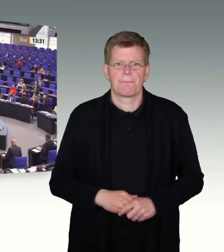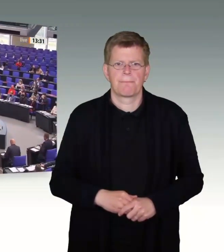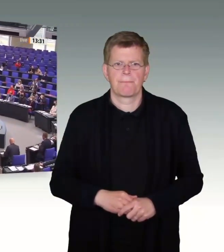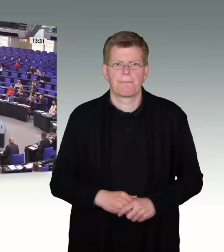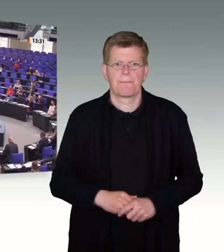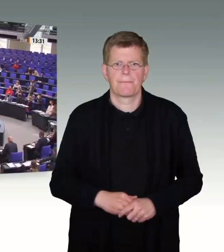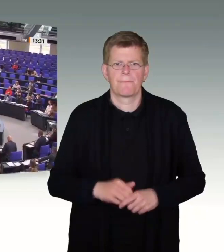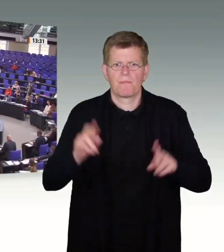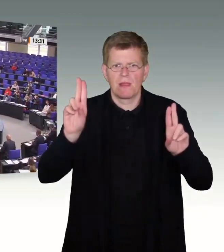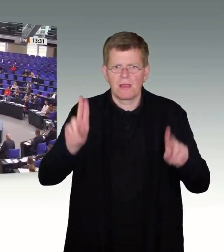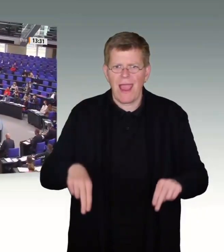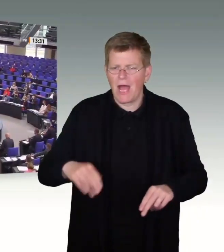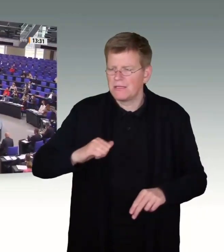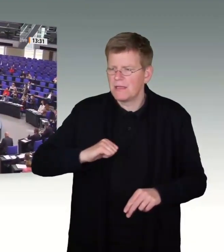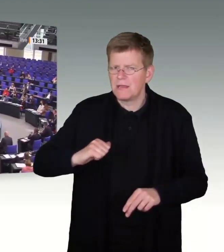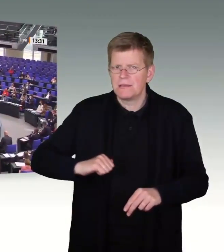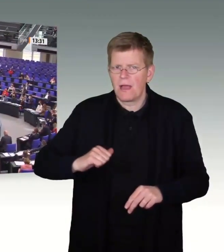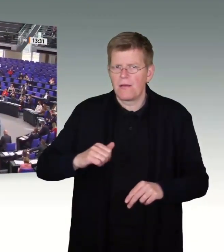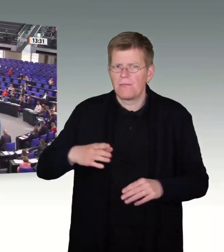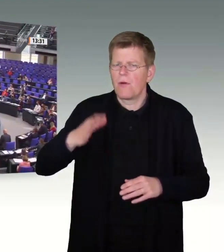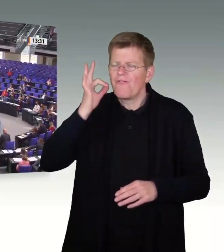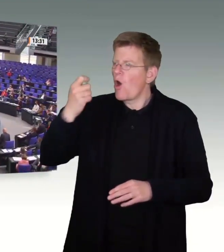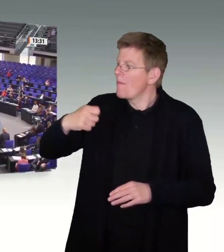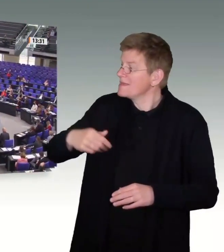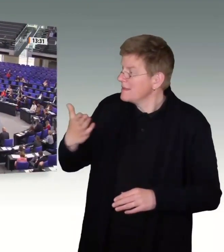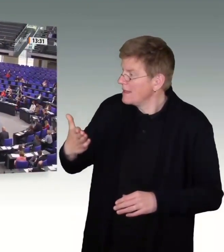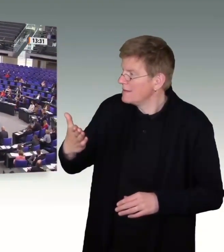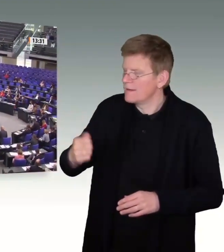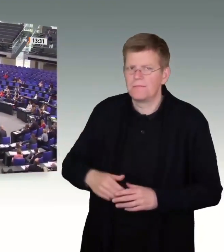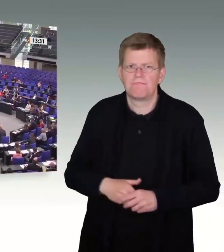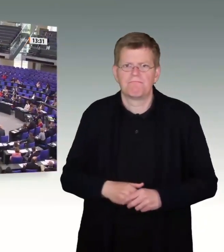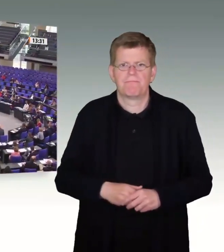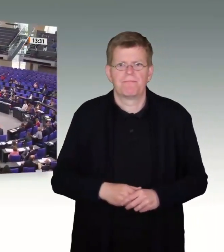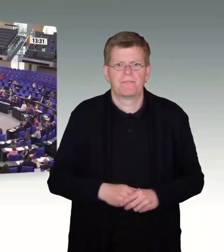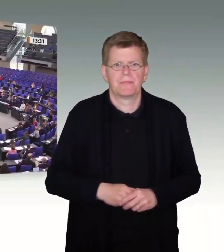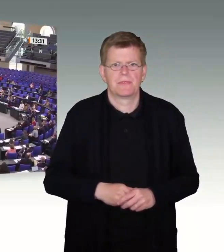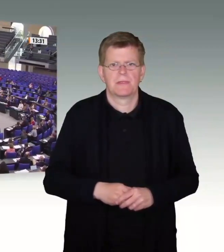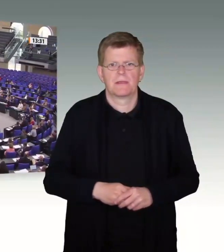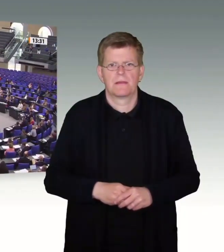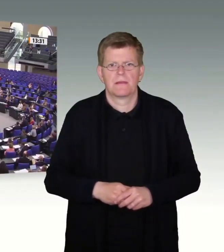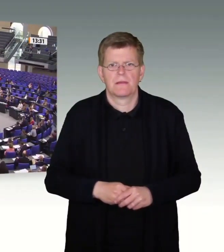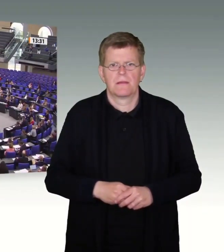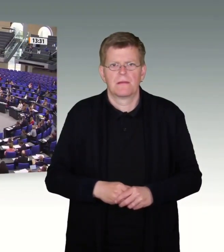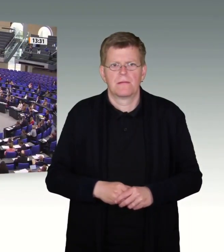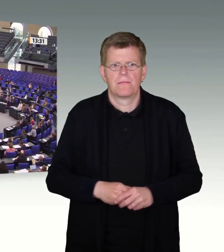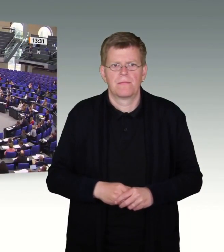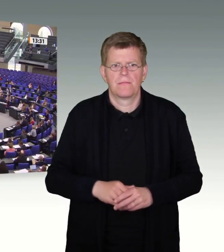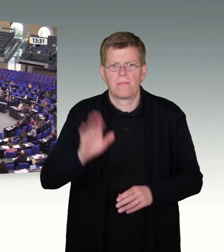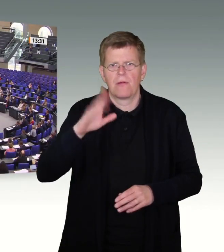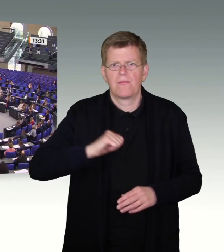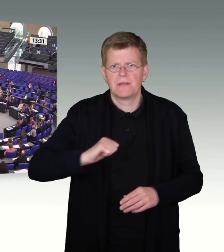Sehr geehrte Frau Präsidentin, meine sehr verehrten Damen und Herren, ich glaube, ich sollte was trinken.